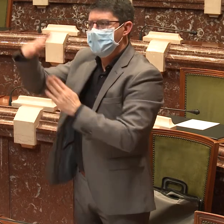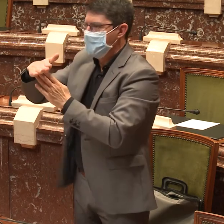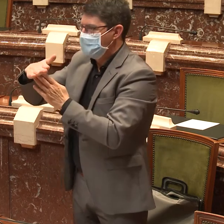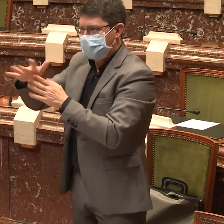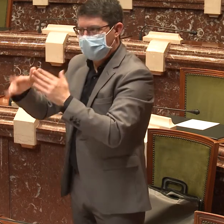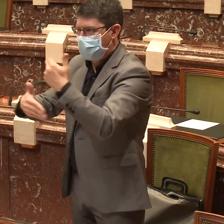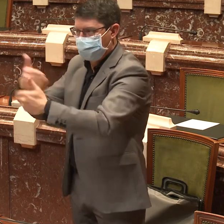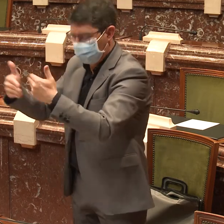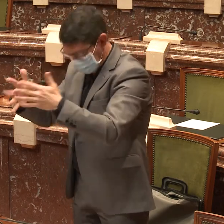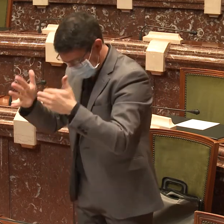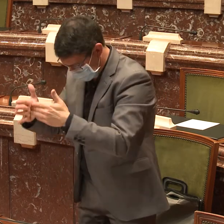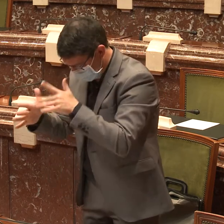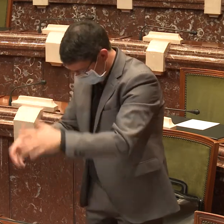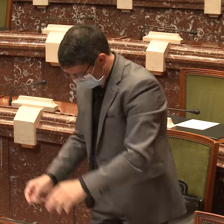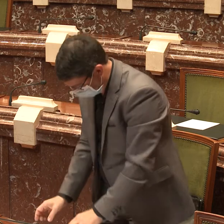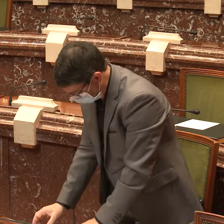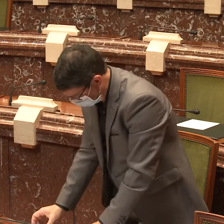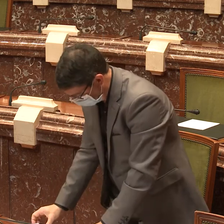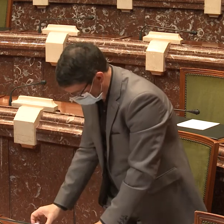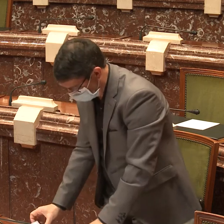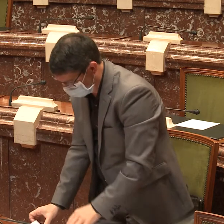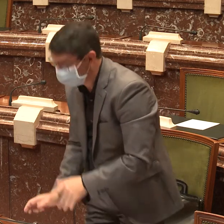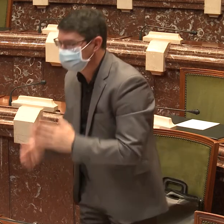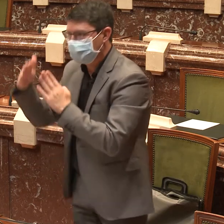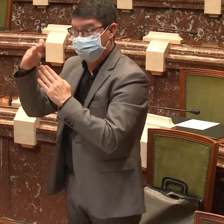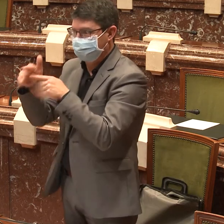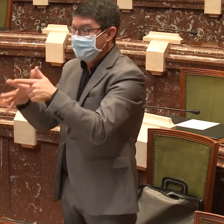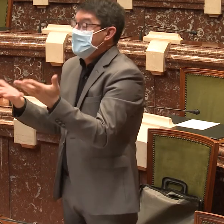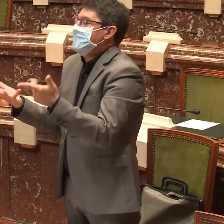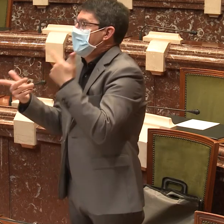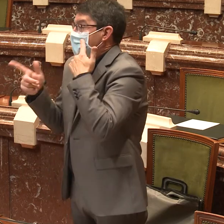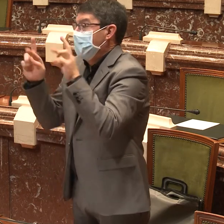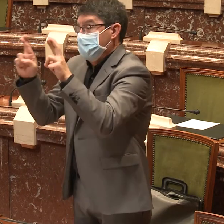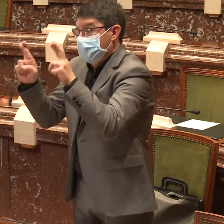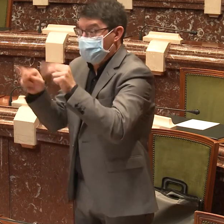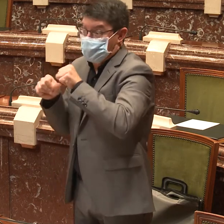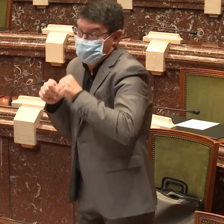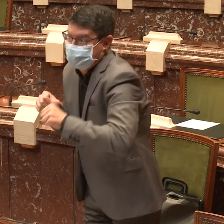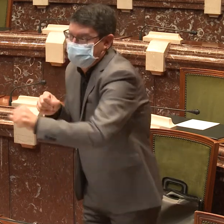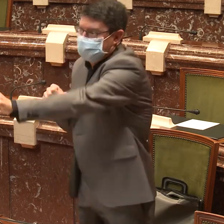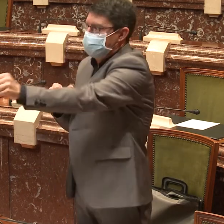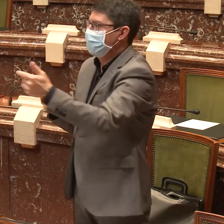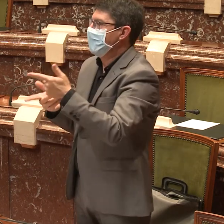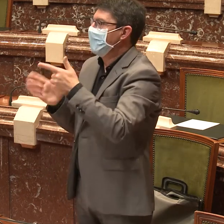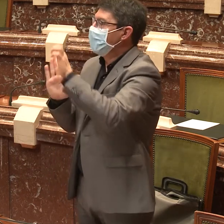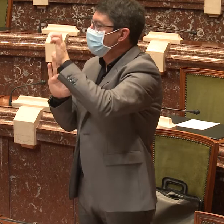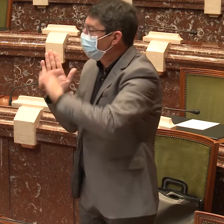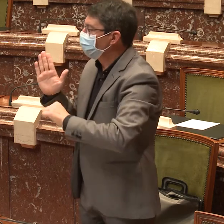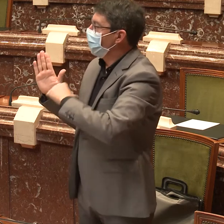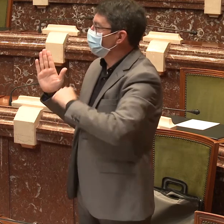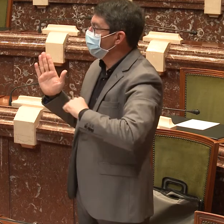pero ahora, con la época del coronavirus, pues, todo se ha frenado y está todo más ralentizado. Así que espero que,